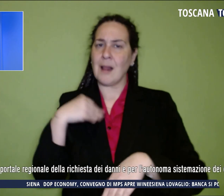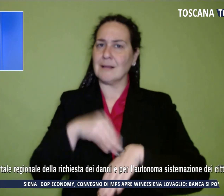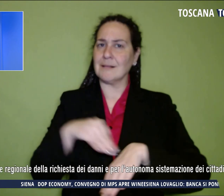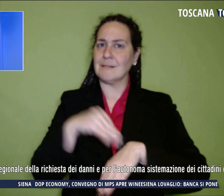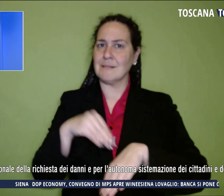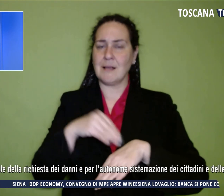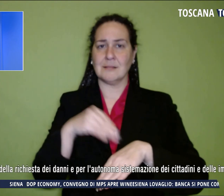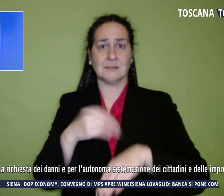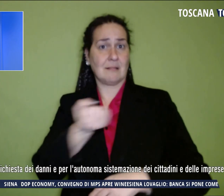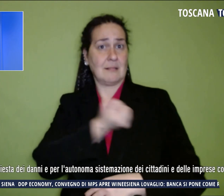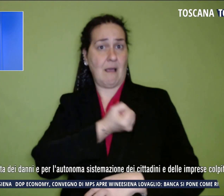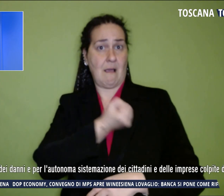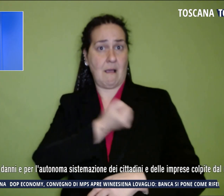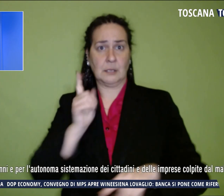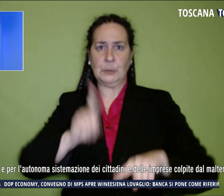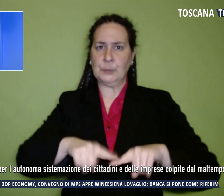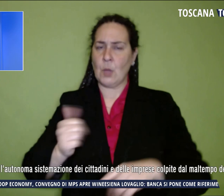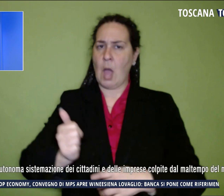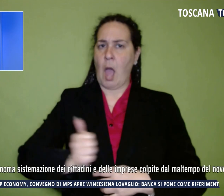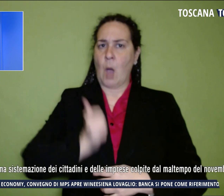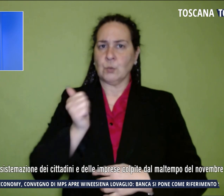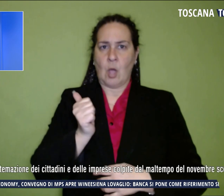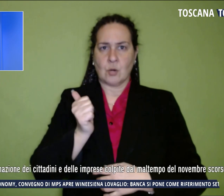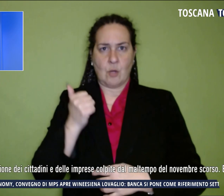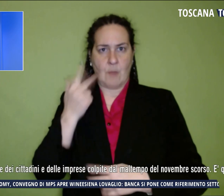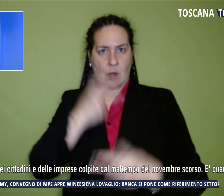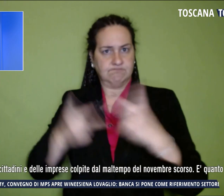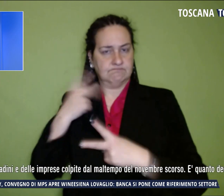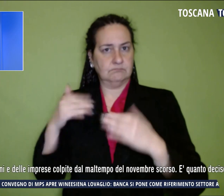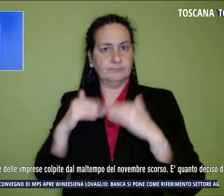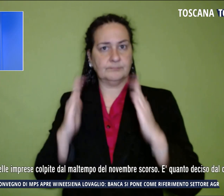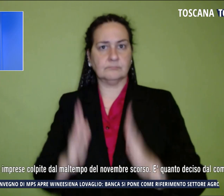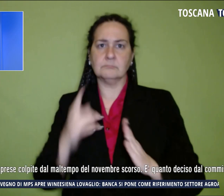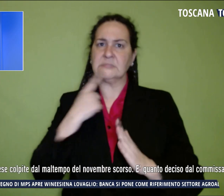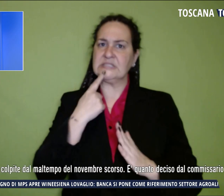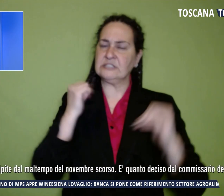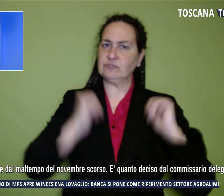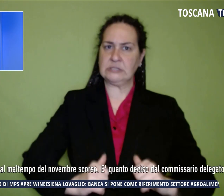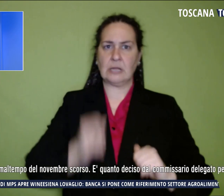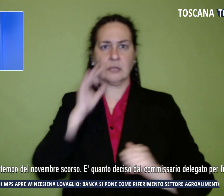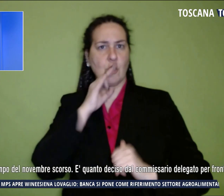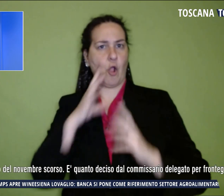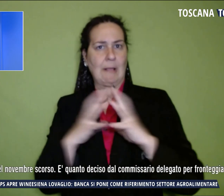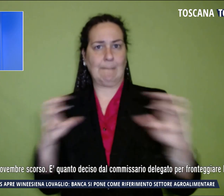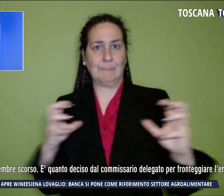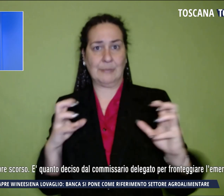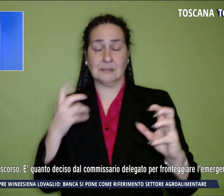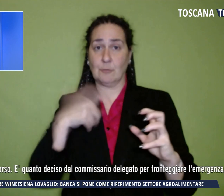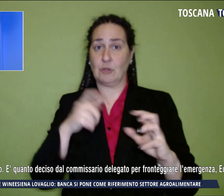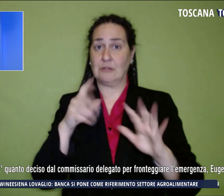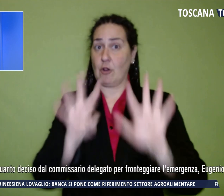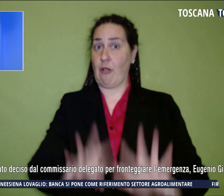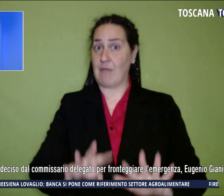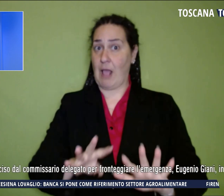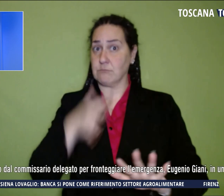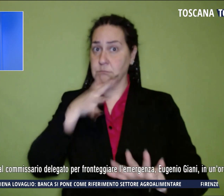e per l'autonoma sistemazione dei cittadini e delle imprese colpite dal maltempo del novembre scorso e